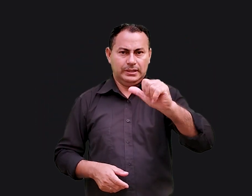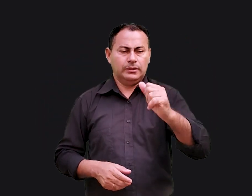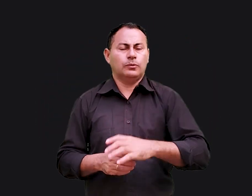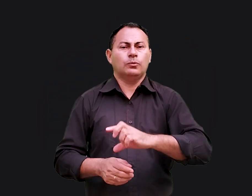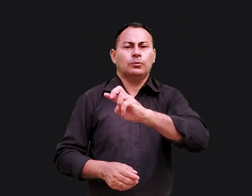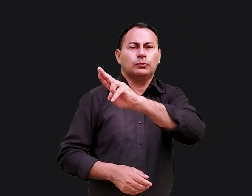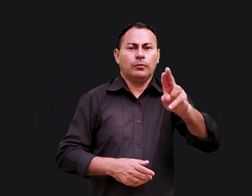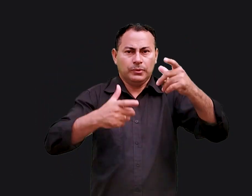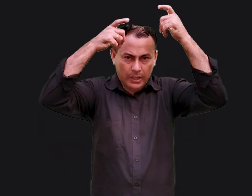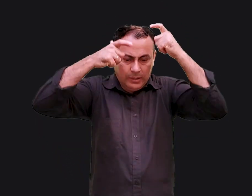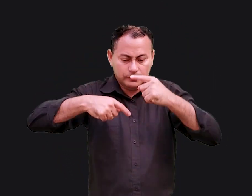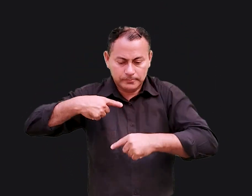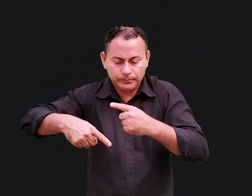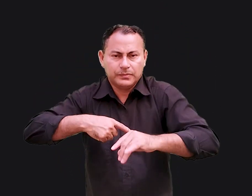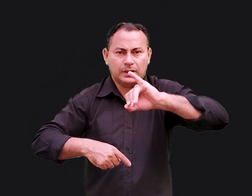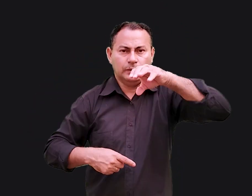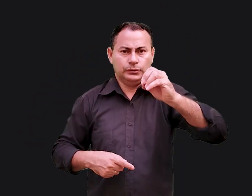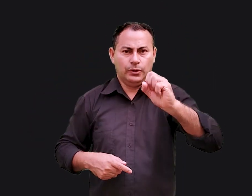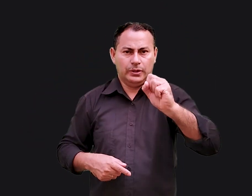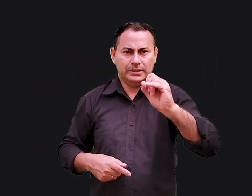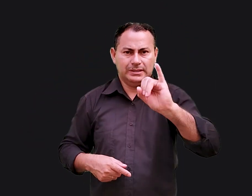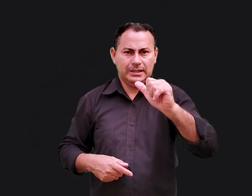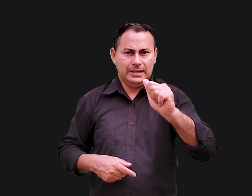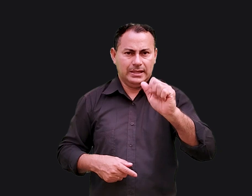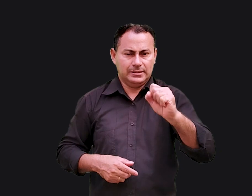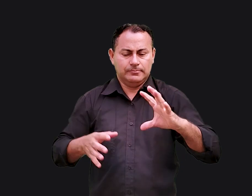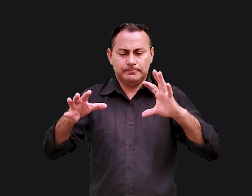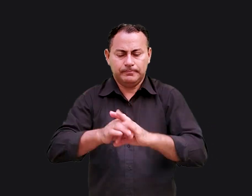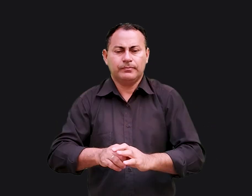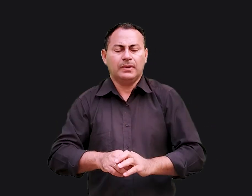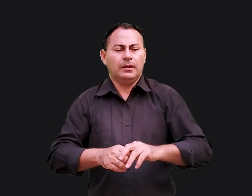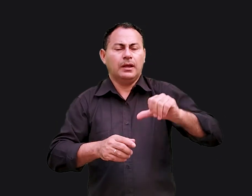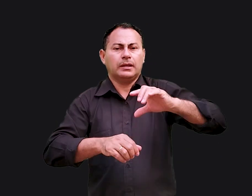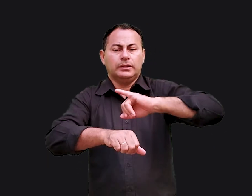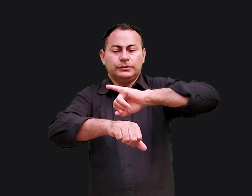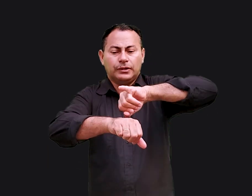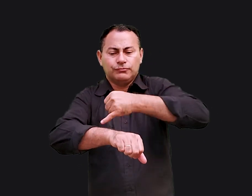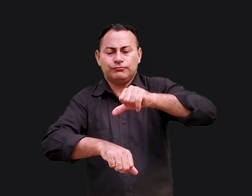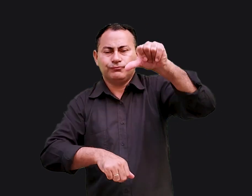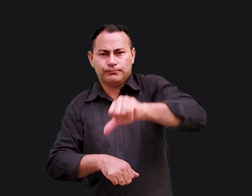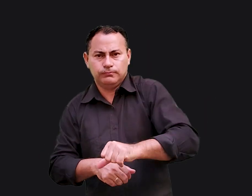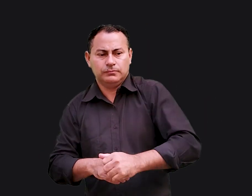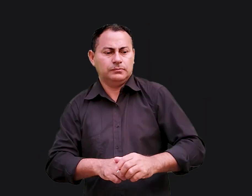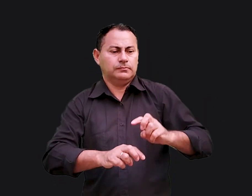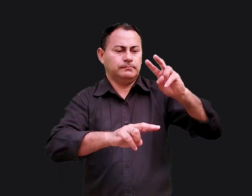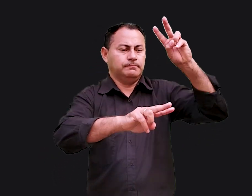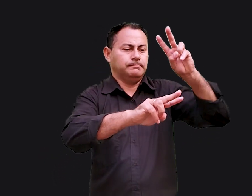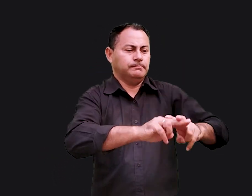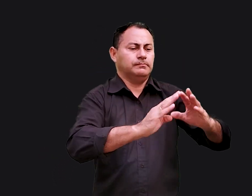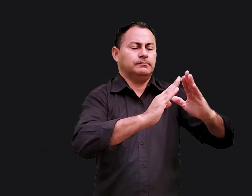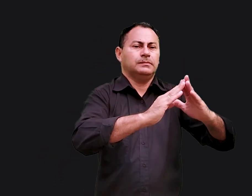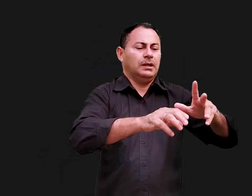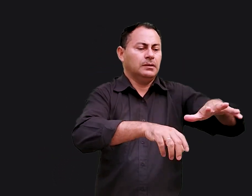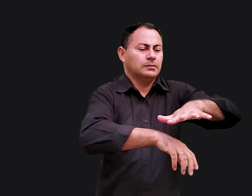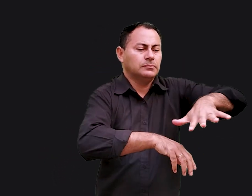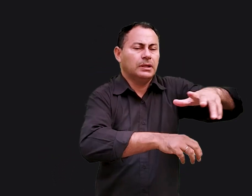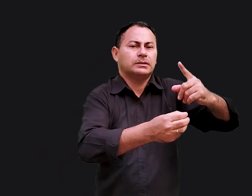Os nomes dos reis que sucederam Josias estão associados à queda de Jerusalém e ao cativeiro babilônico.